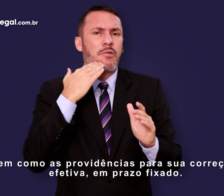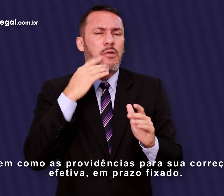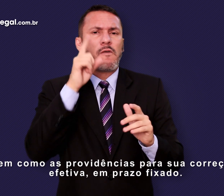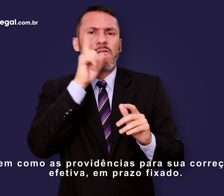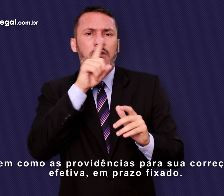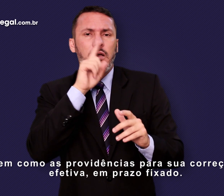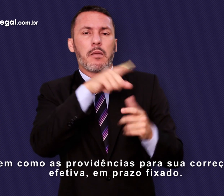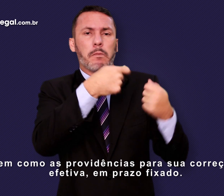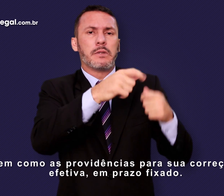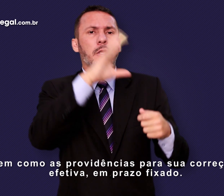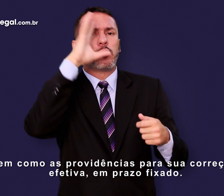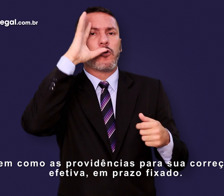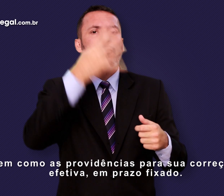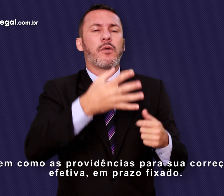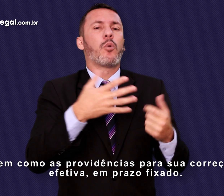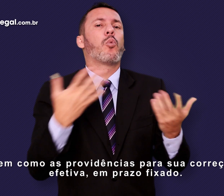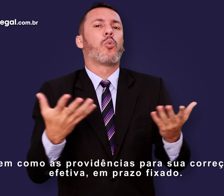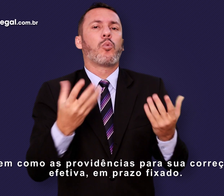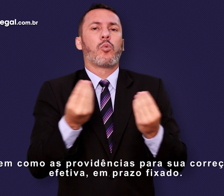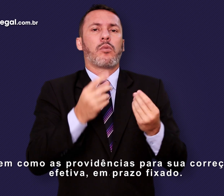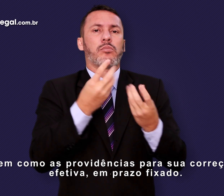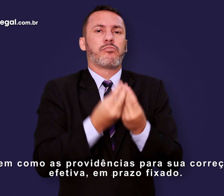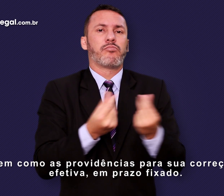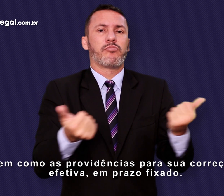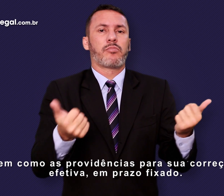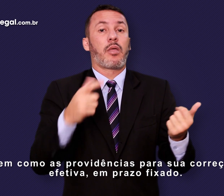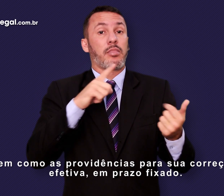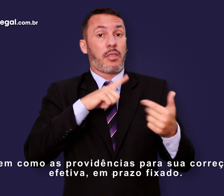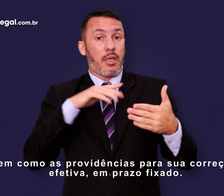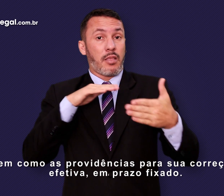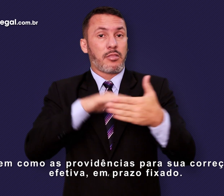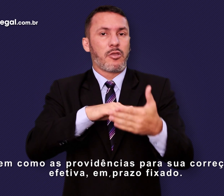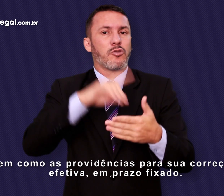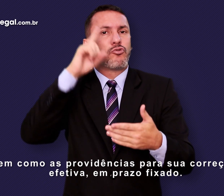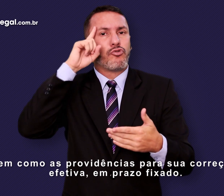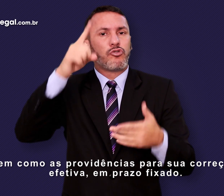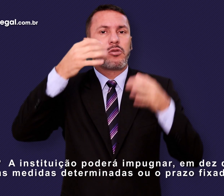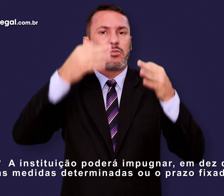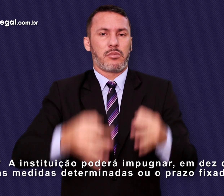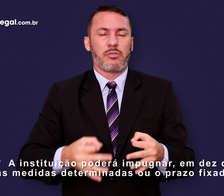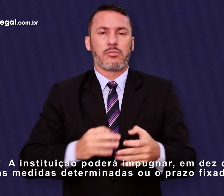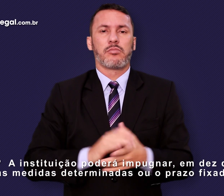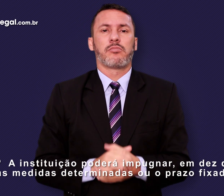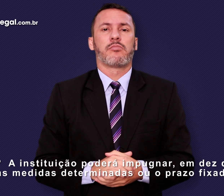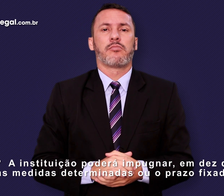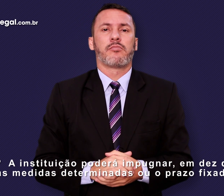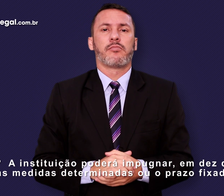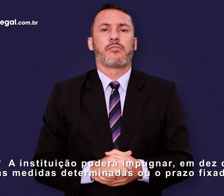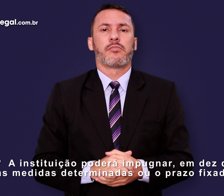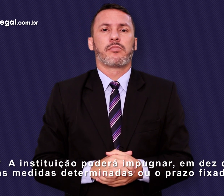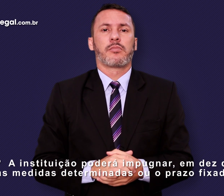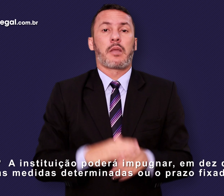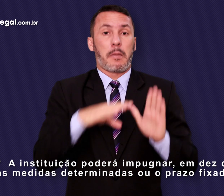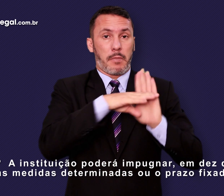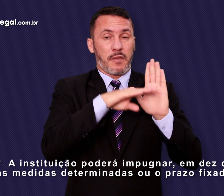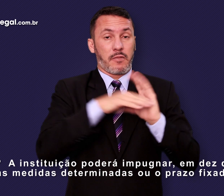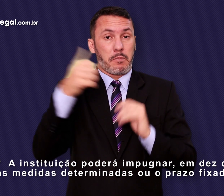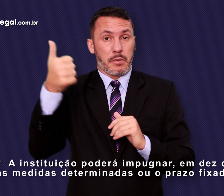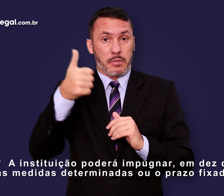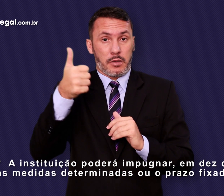bem como as providências para a sua correção efetiva em prazo fixado. Parágrafo 1º. A instituição poderá impugnar